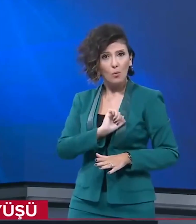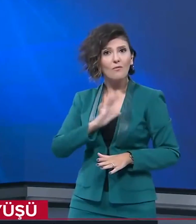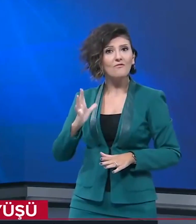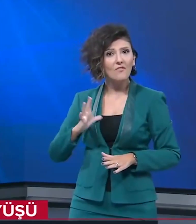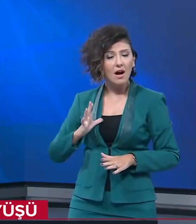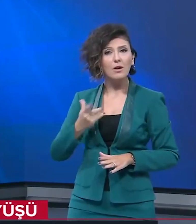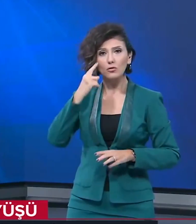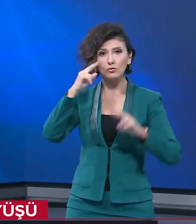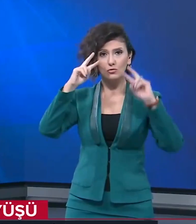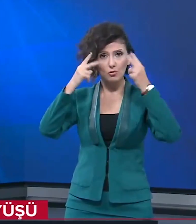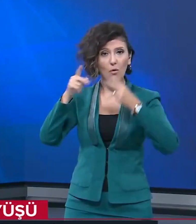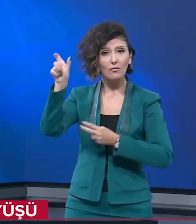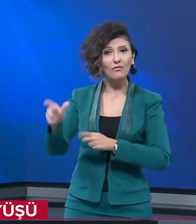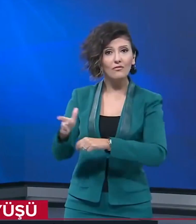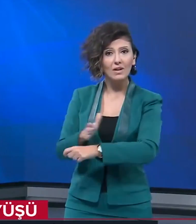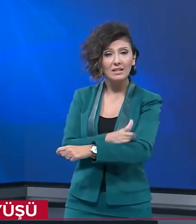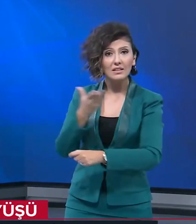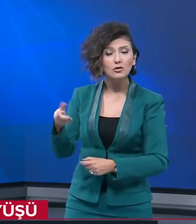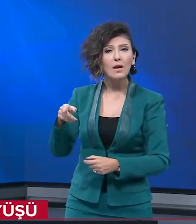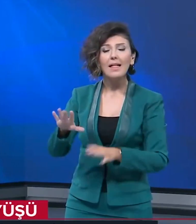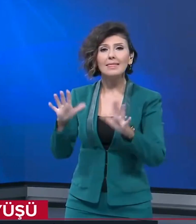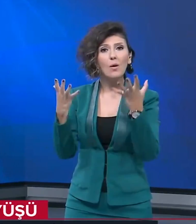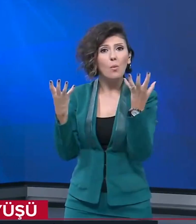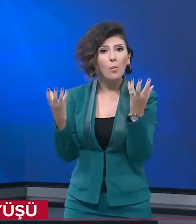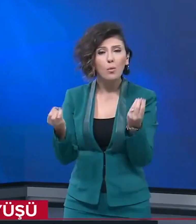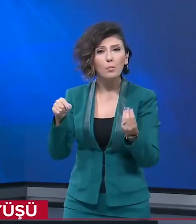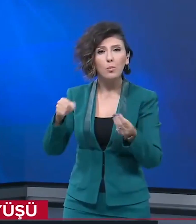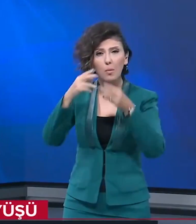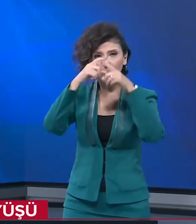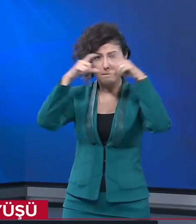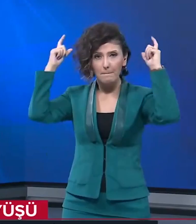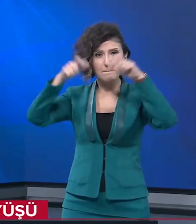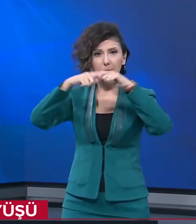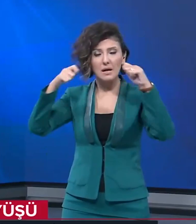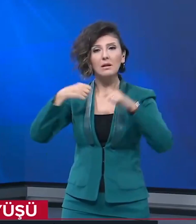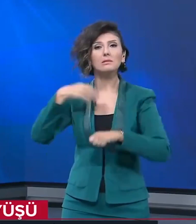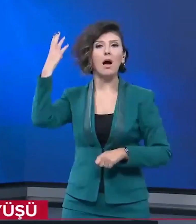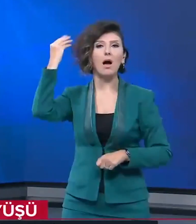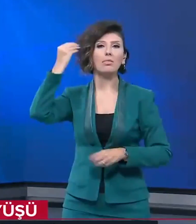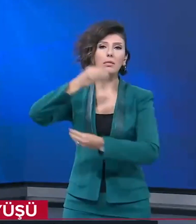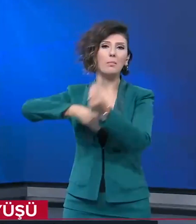Görme engelli vatandaşlarımızın neler yaşadığını bu bandaj sayesinde anlamış olduk biz de.